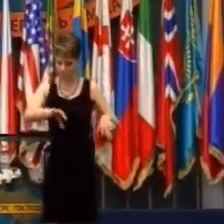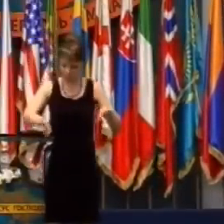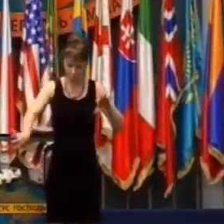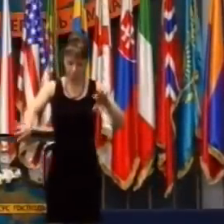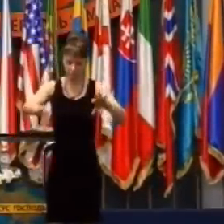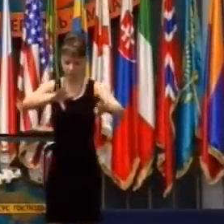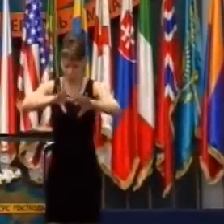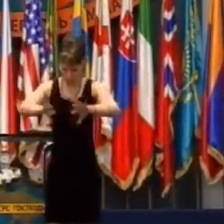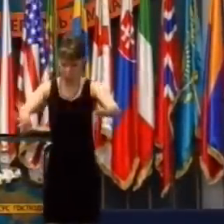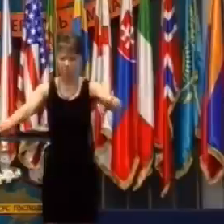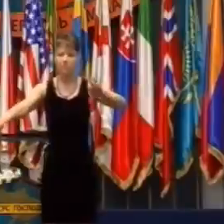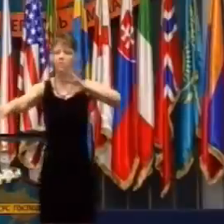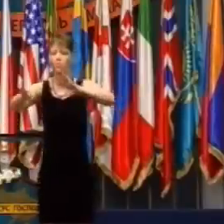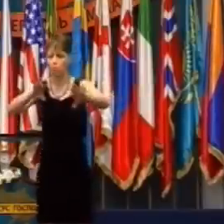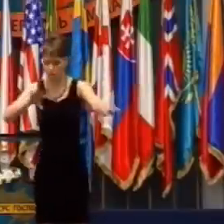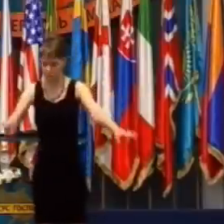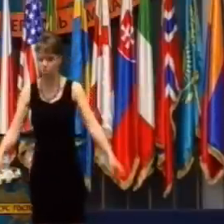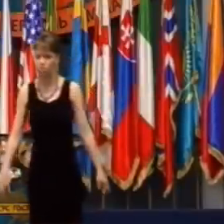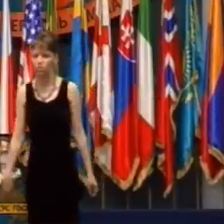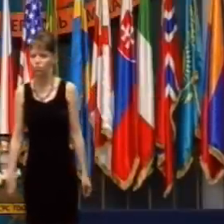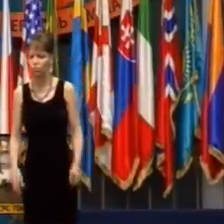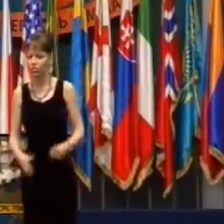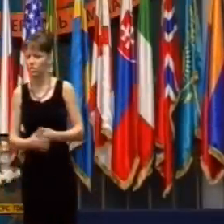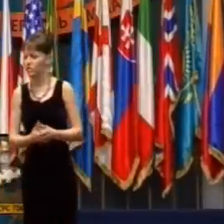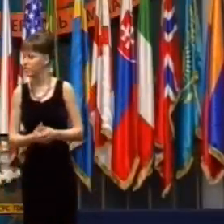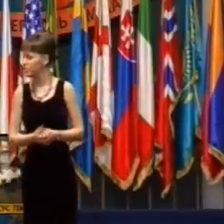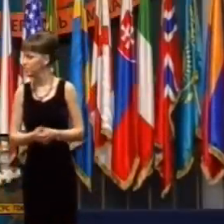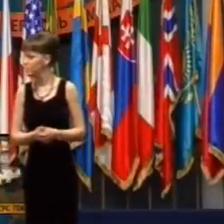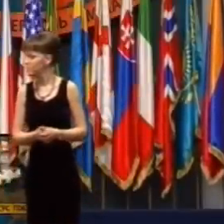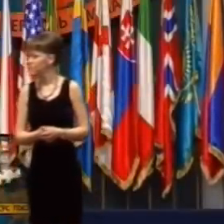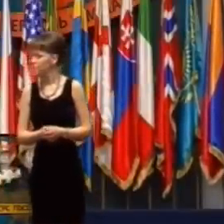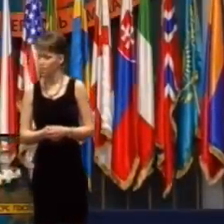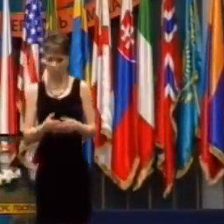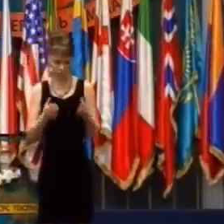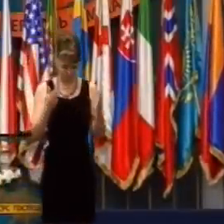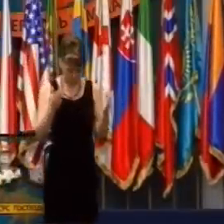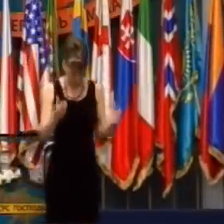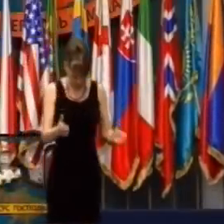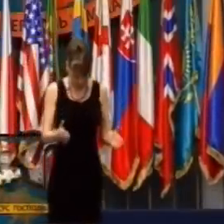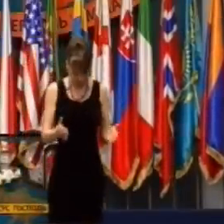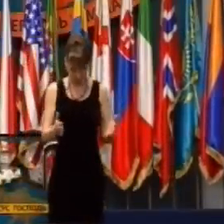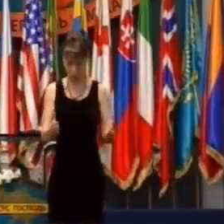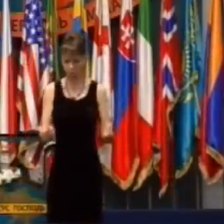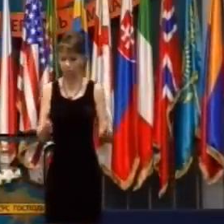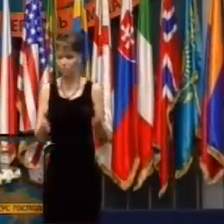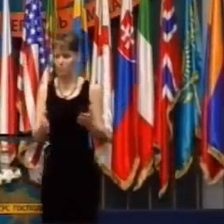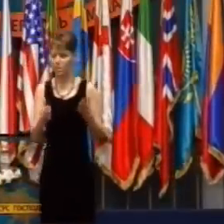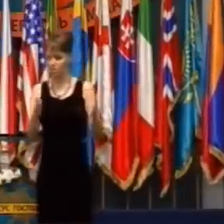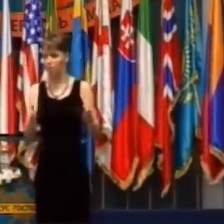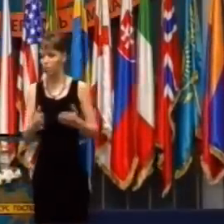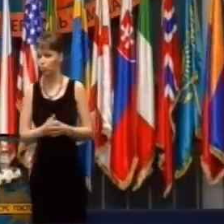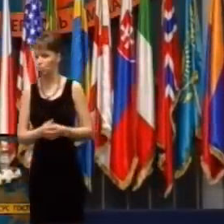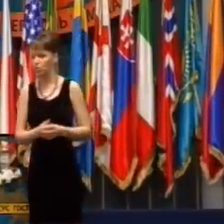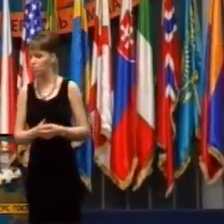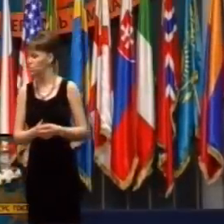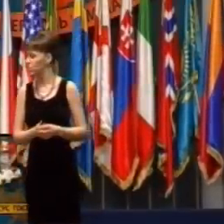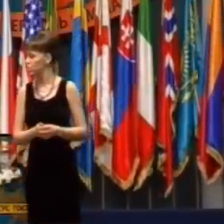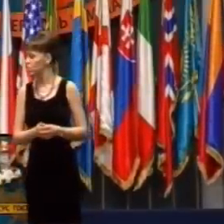Autá sa tam vyhybali jeden druhému a snažili sa výsť von. Pozeral som sa na tú situáciu,